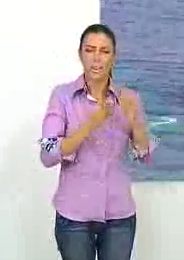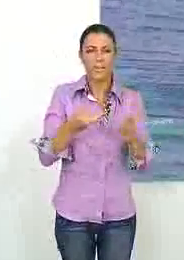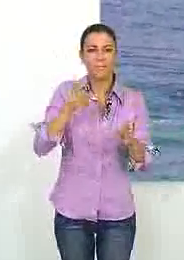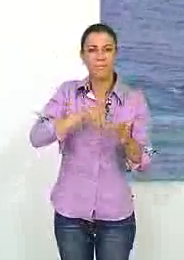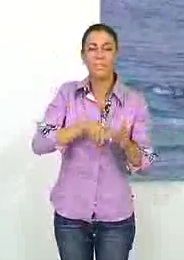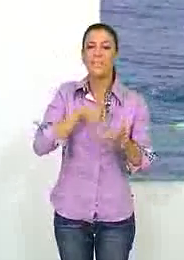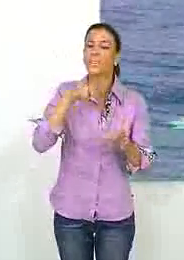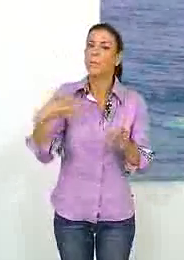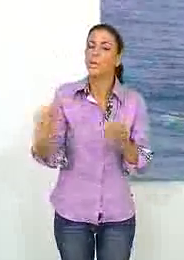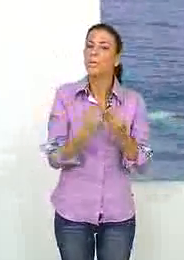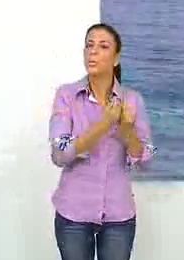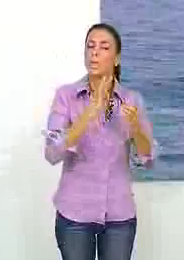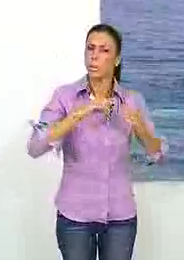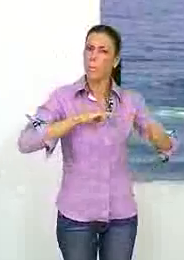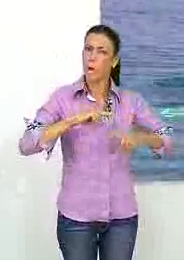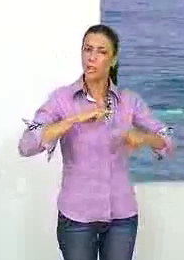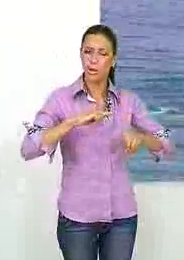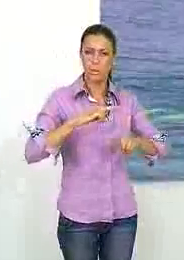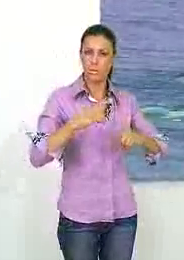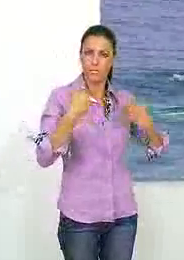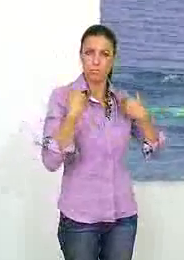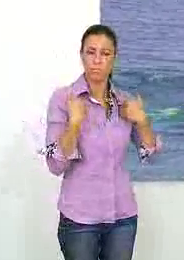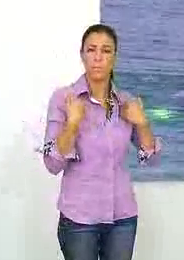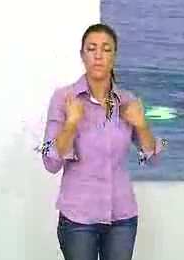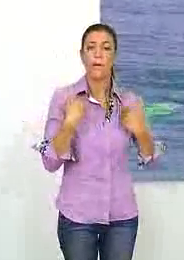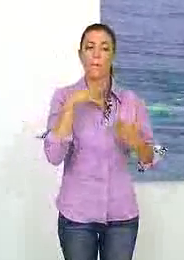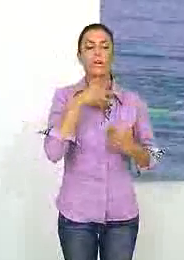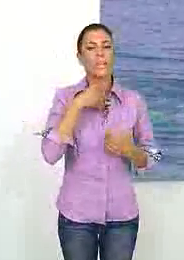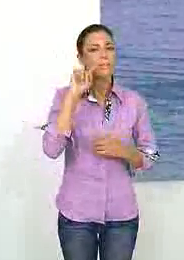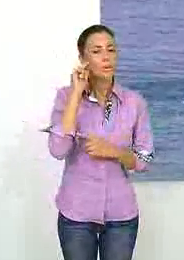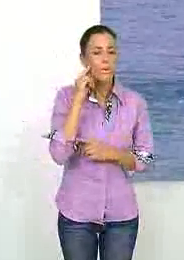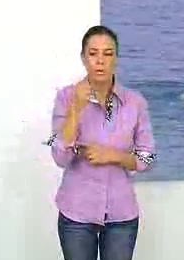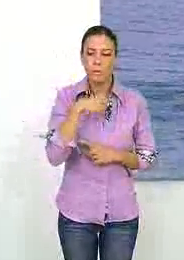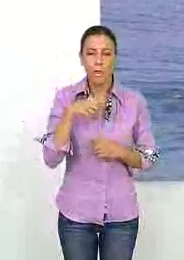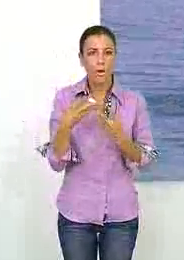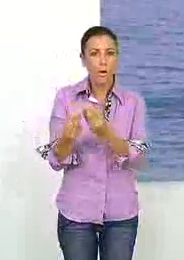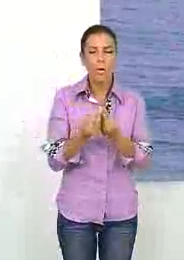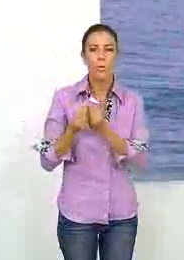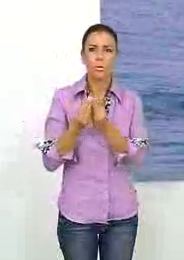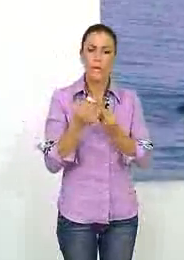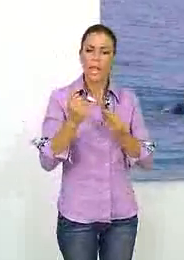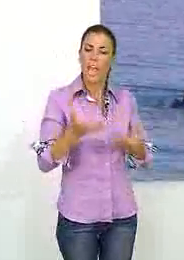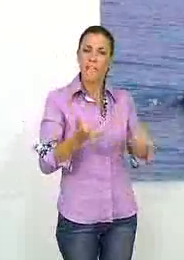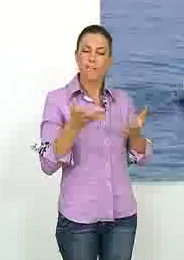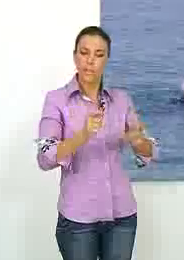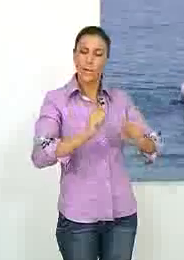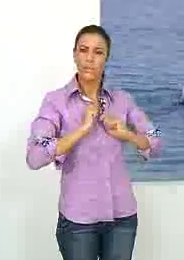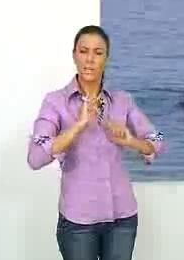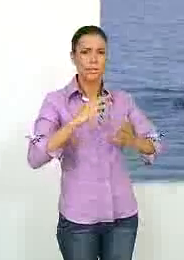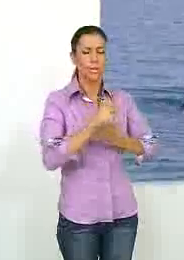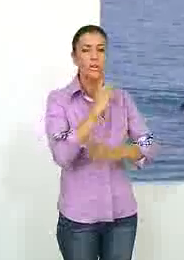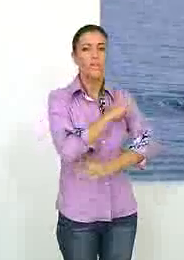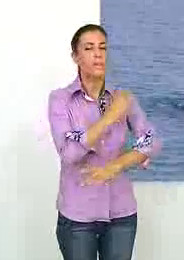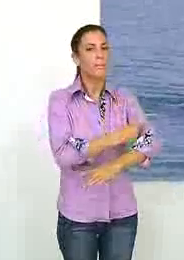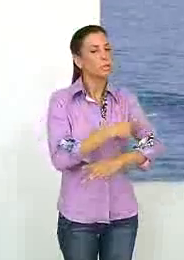discapacidades junto con sus monitores al objeto de que descubran de manera conjunta los beneficios